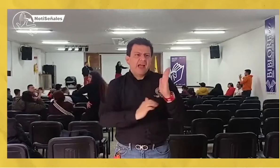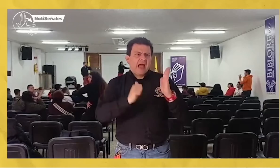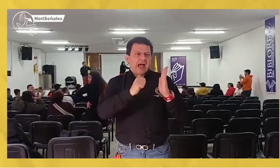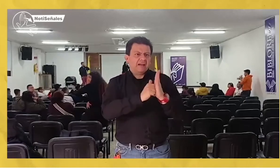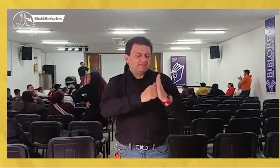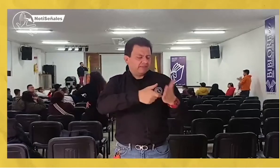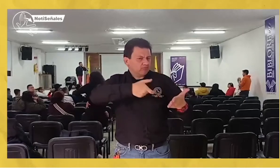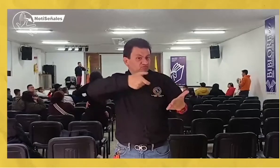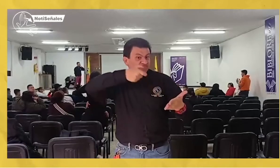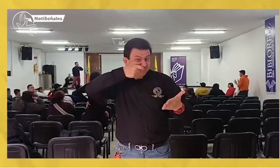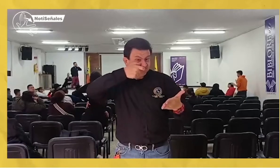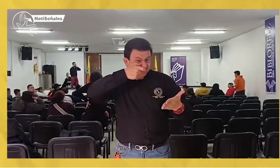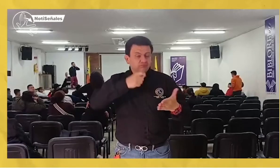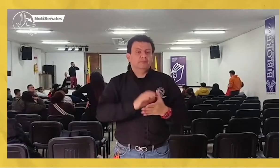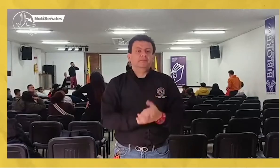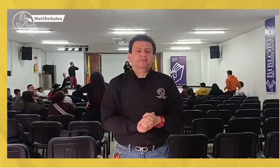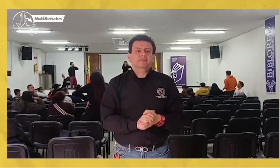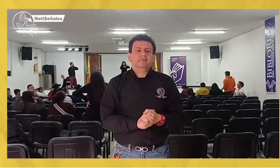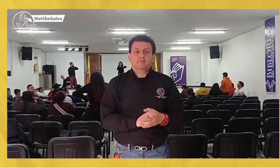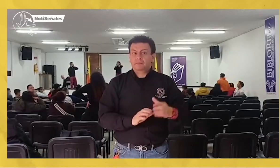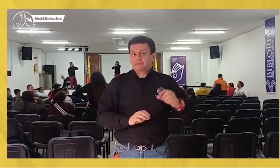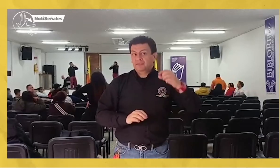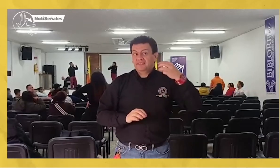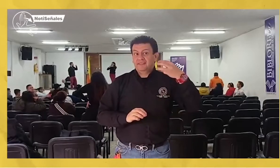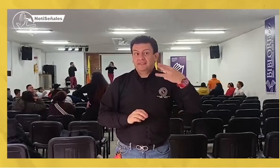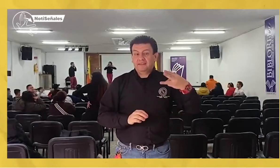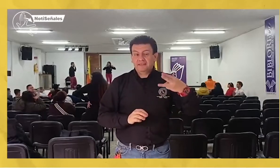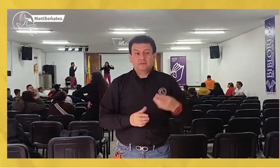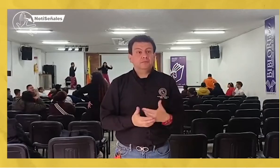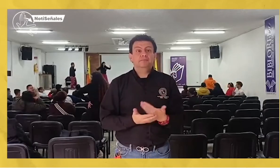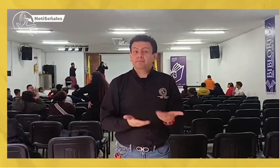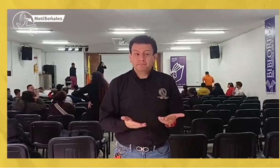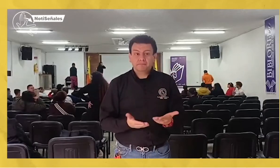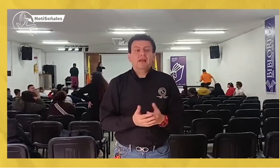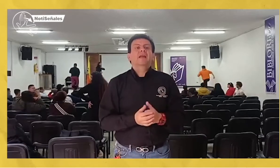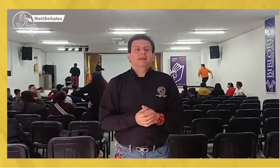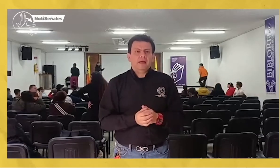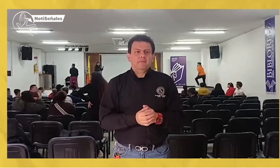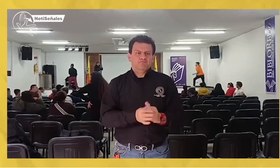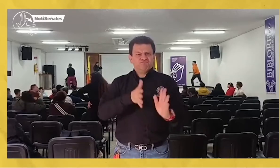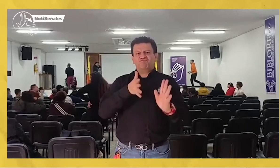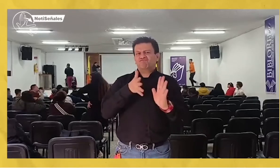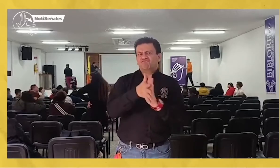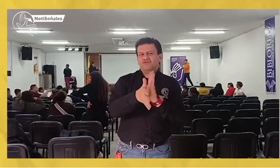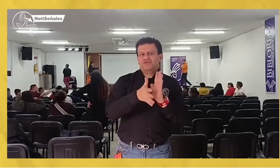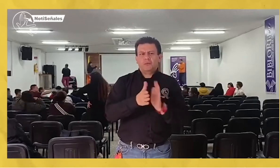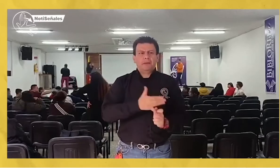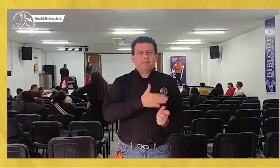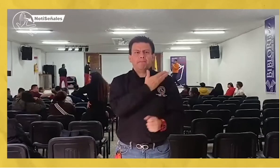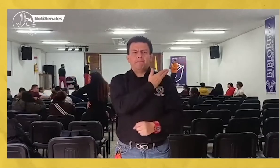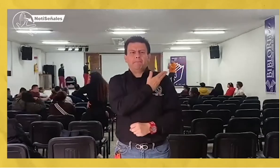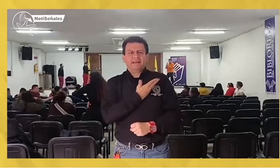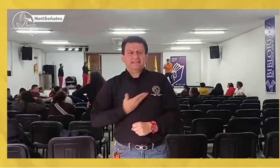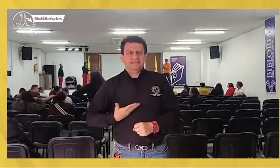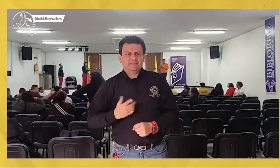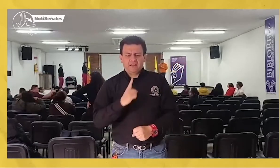acta del día de hoy. Como tercer punto tendremos el informe